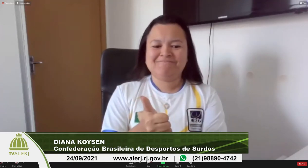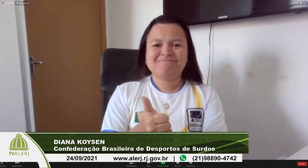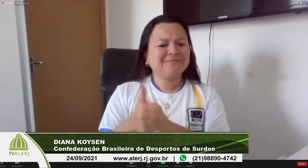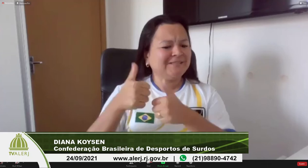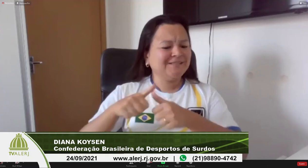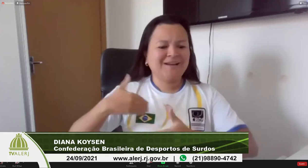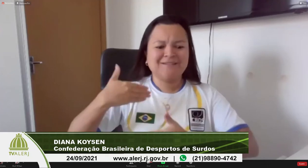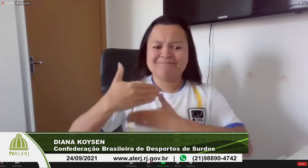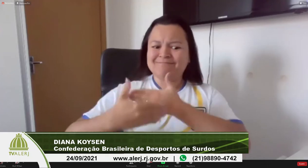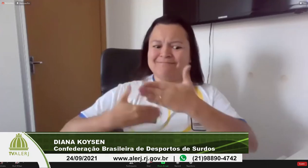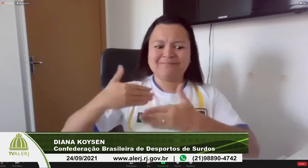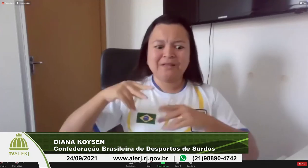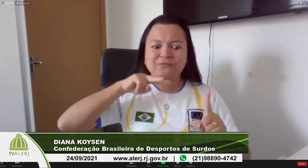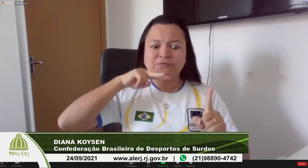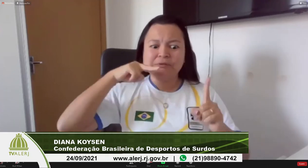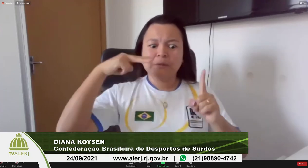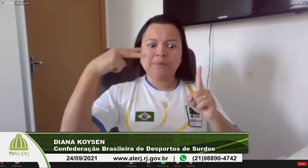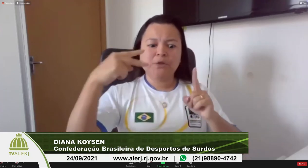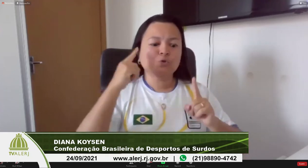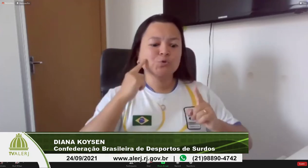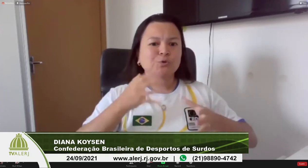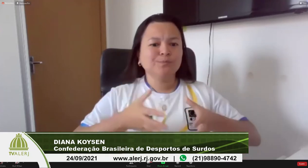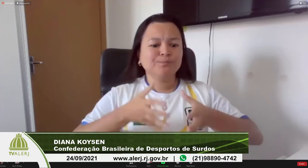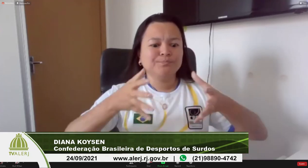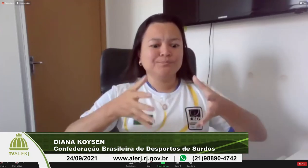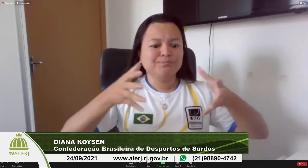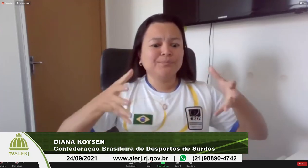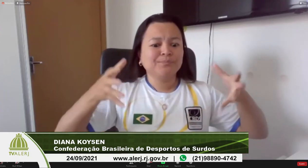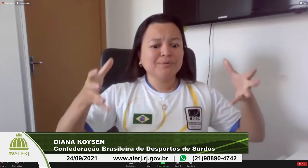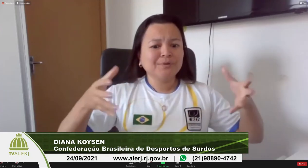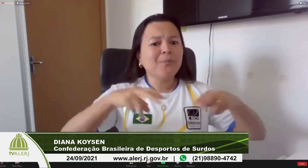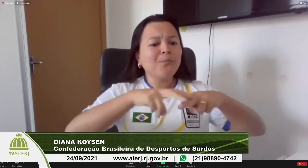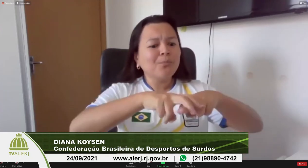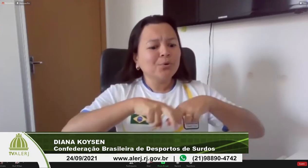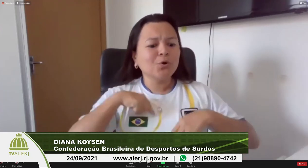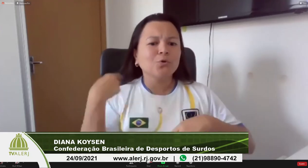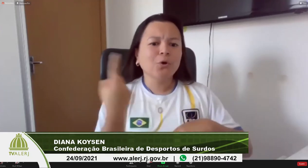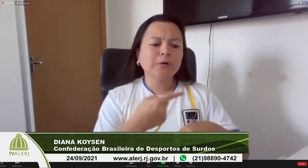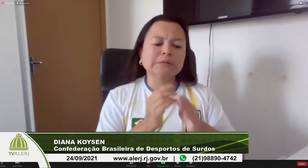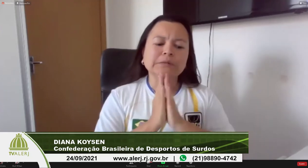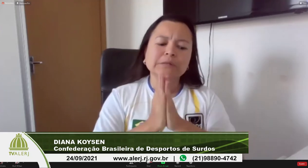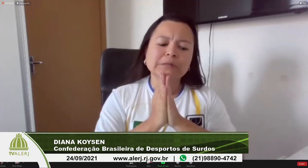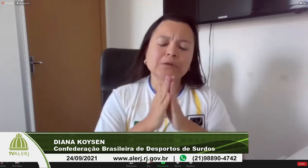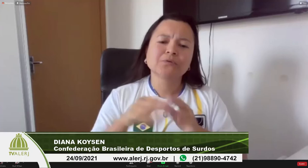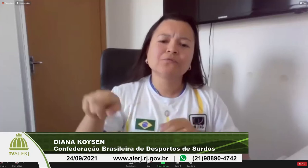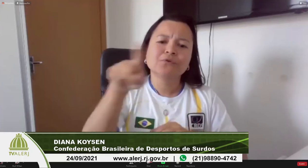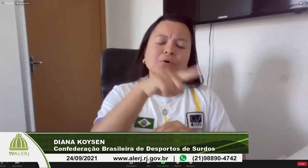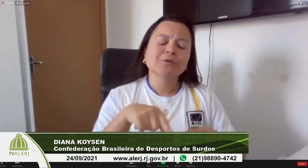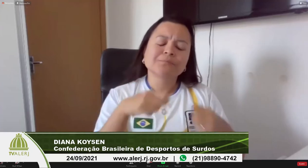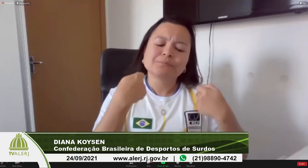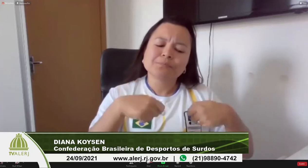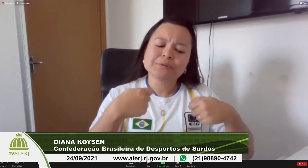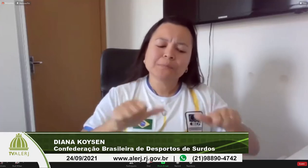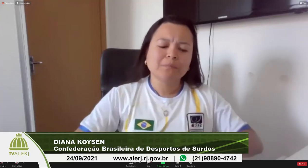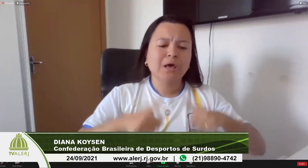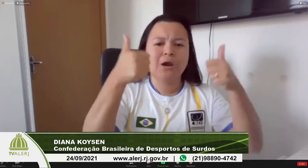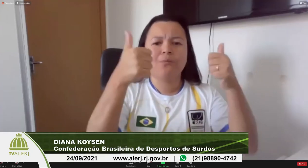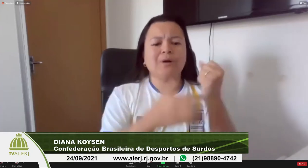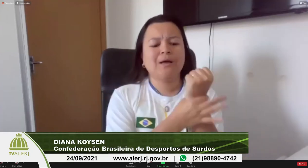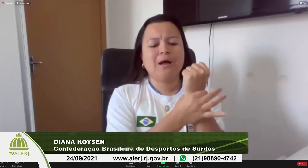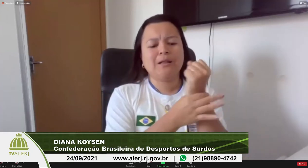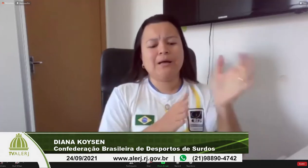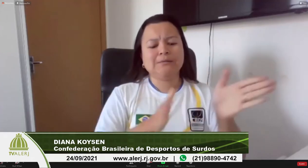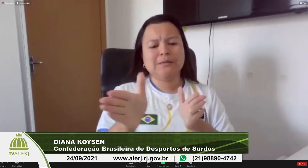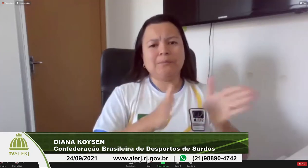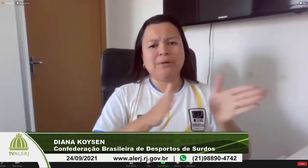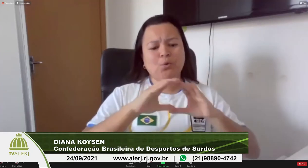hoje eu posso ser a voz de todos os surdos atletas brasileiros então a gente está num momento muito propício e aumentando a nossa visibilidade